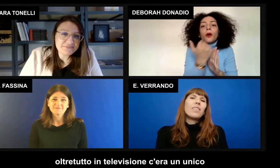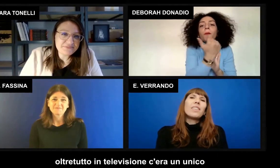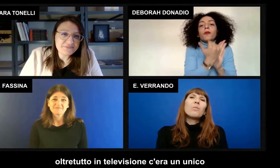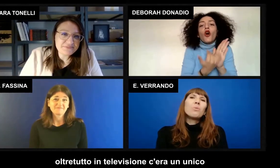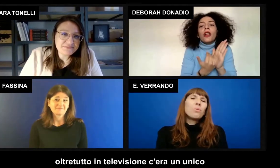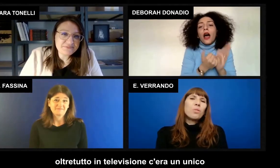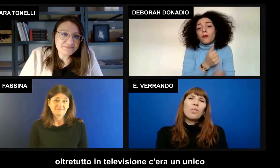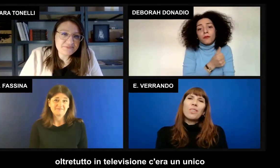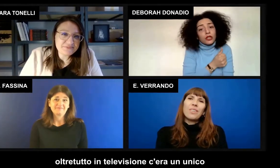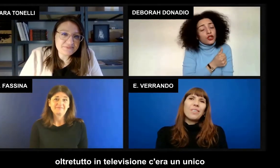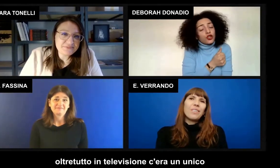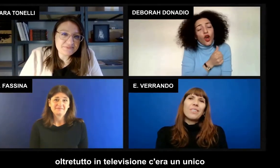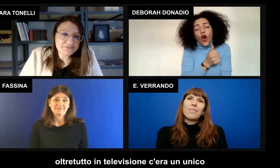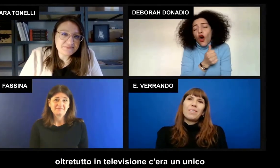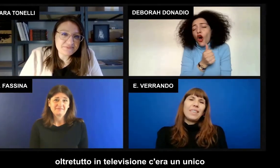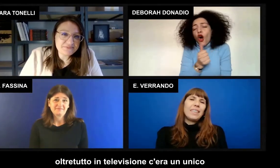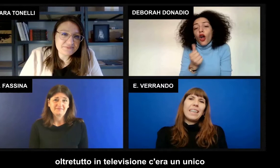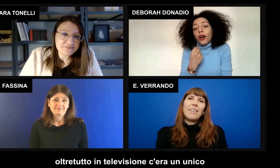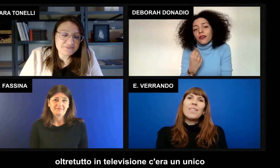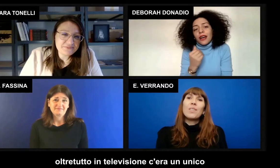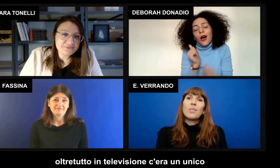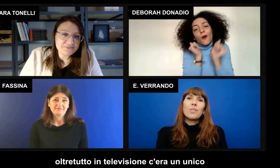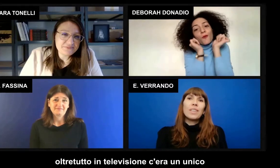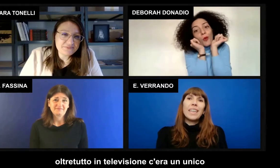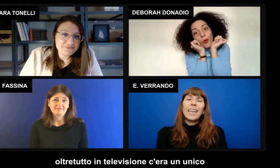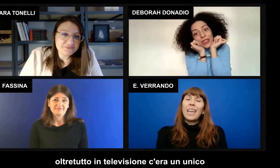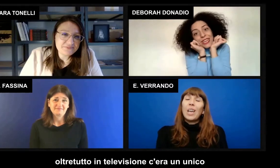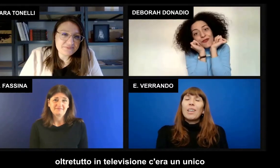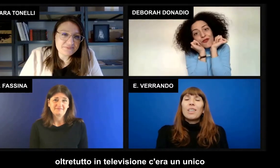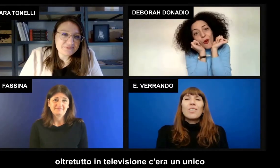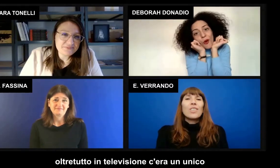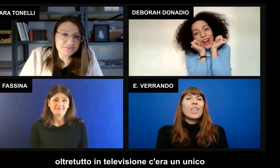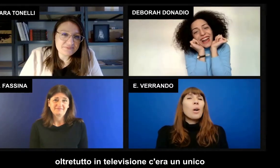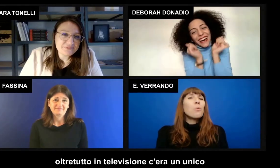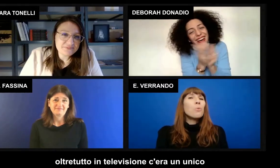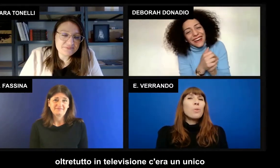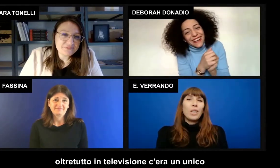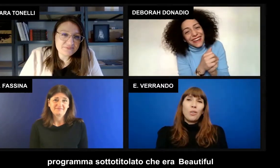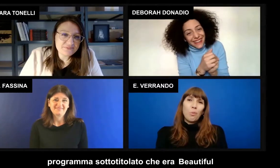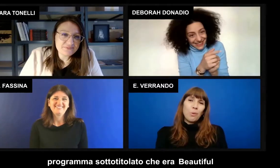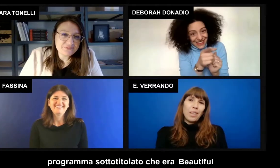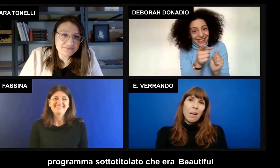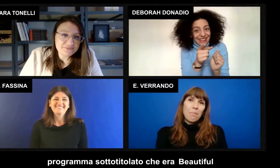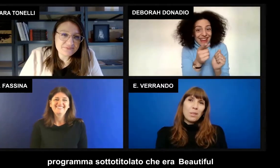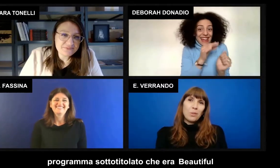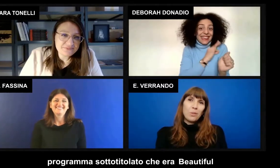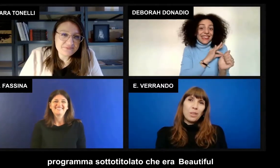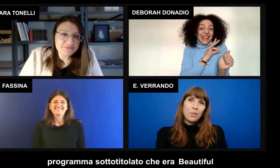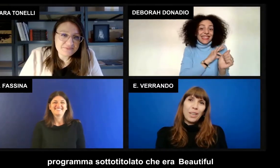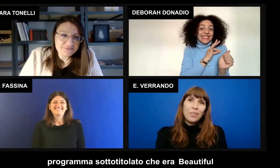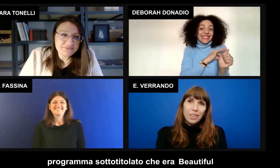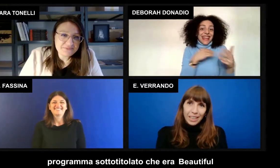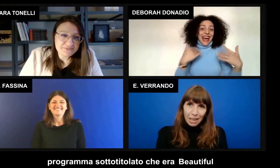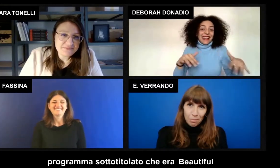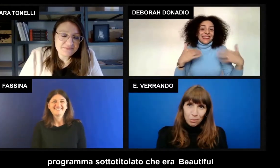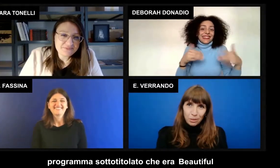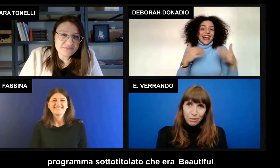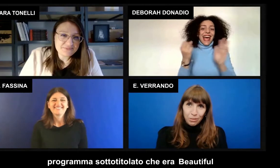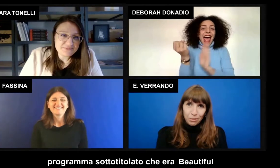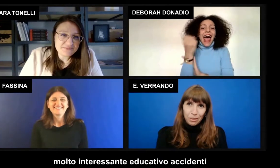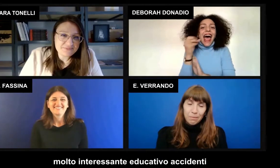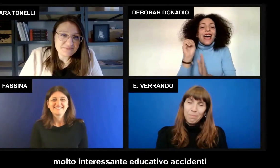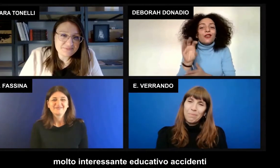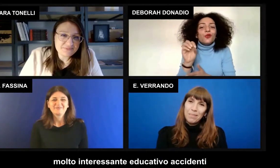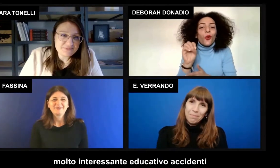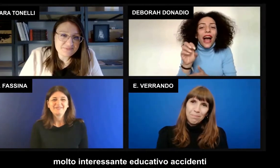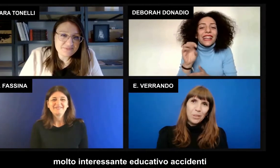Oltretutto in televisione c'era un unico programma sottotitolato che era Beautiful.